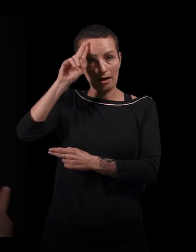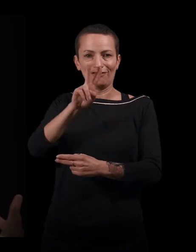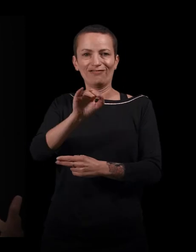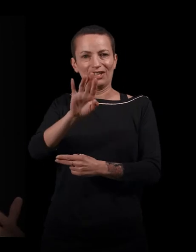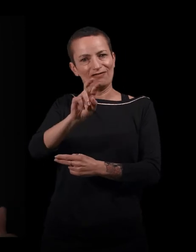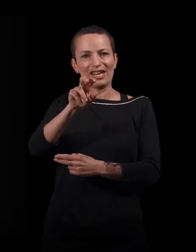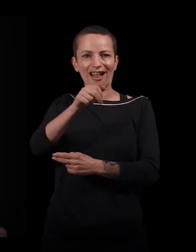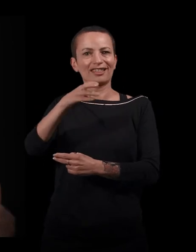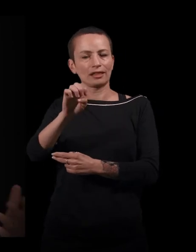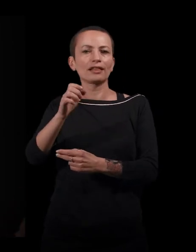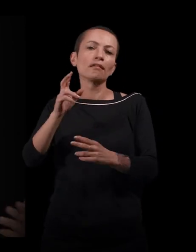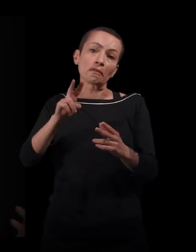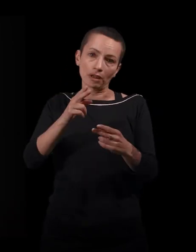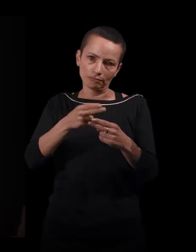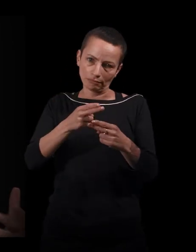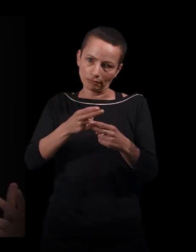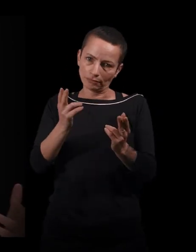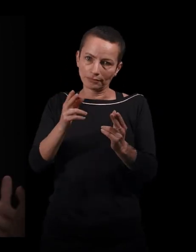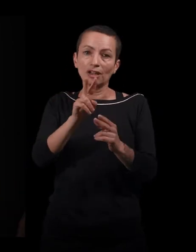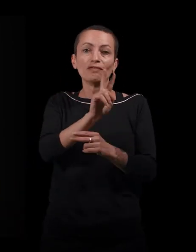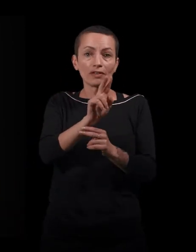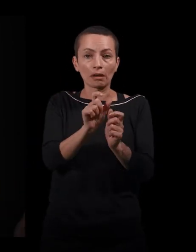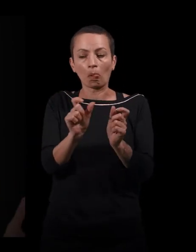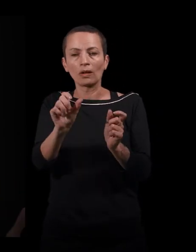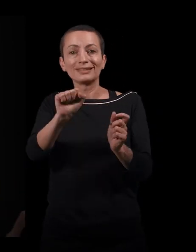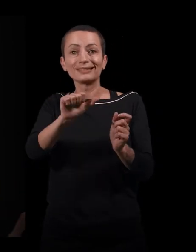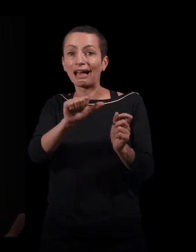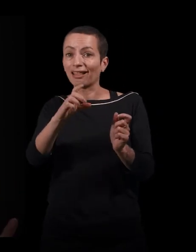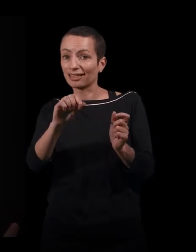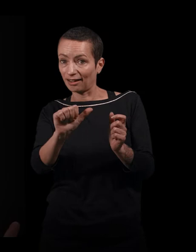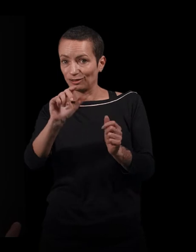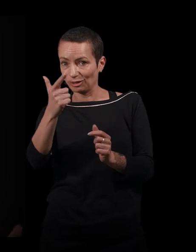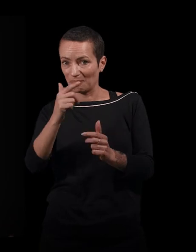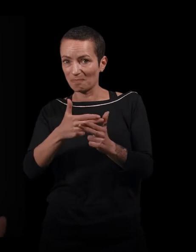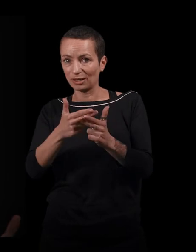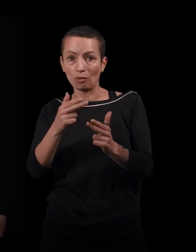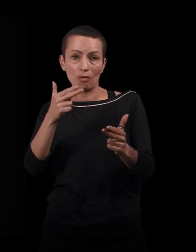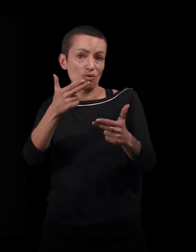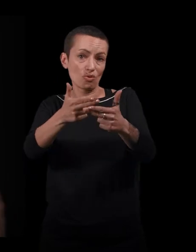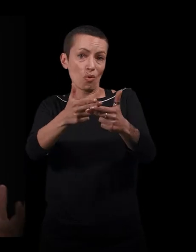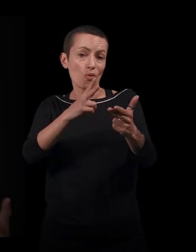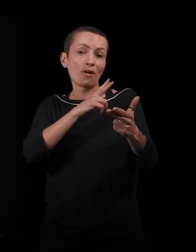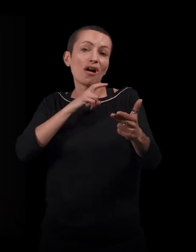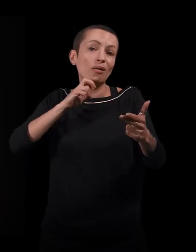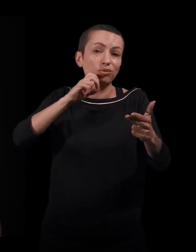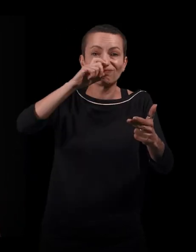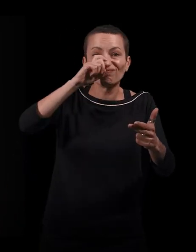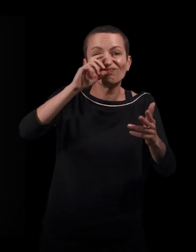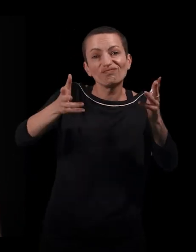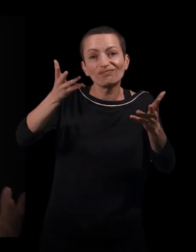Viviane. Alors, elle s'appelle en vrai Viviane Saada, qui est son deuxième prénom, qui est un nom judéo